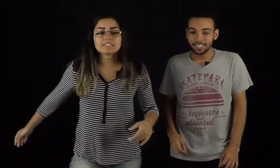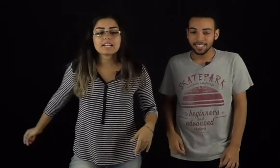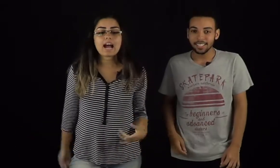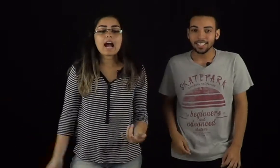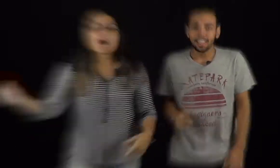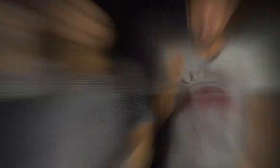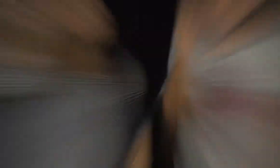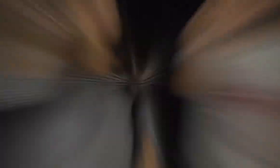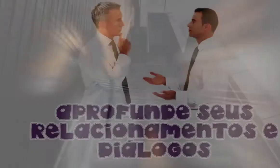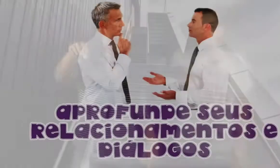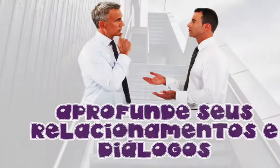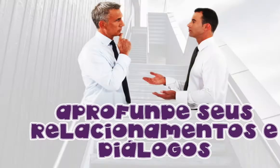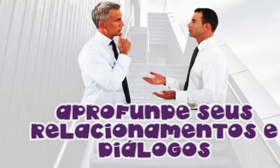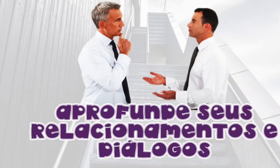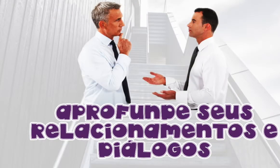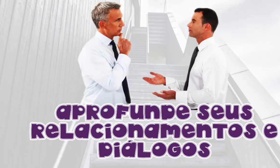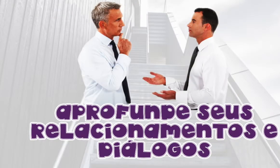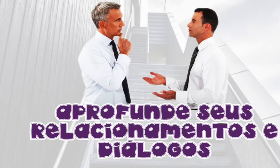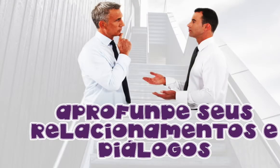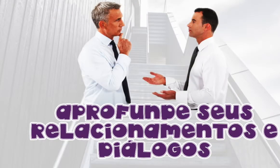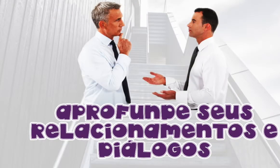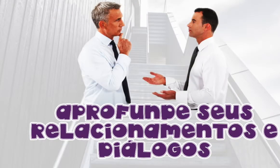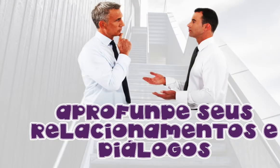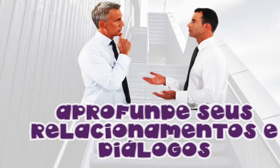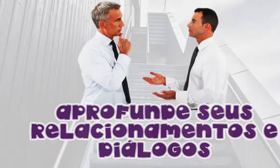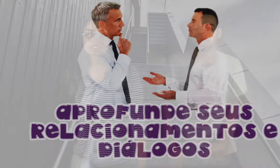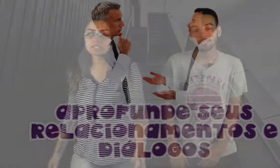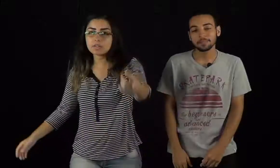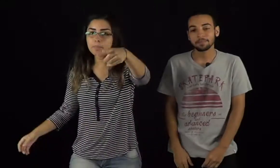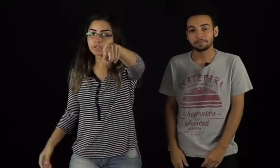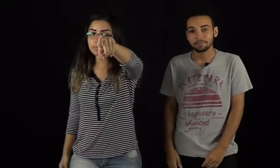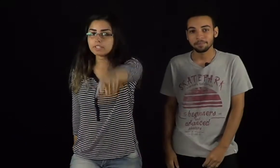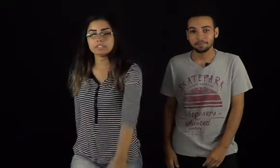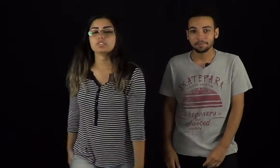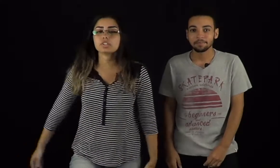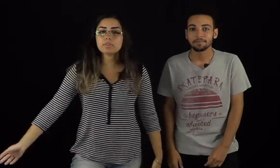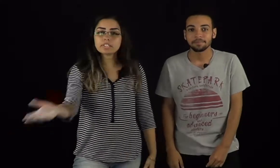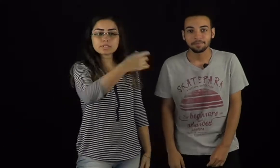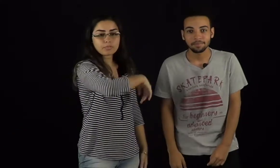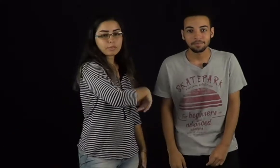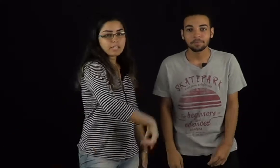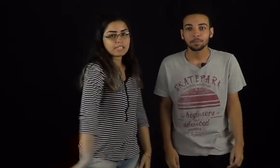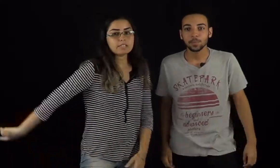será... Aprofunde seus relacionamentos e diálogos. Você não pode perder. Chama alguém da sua família.